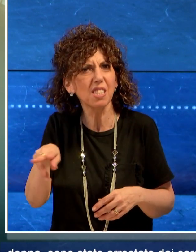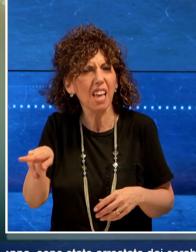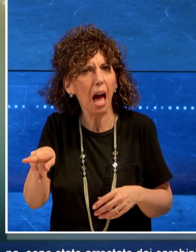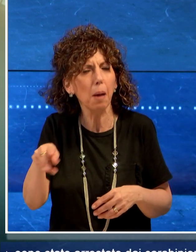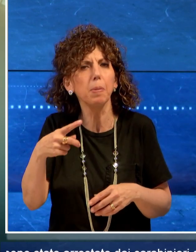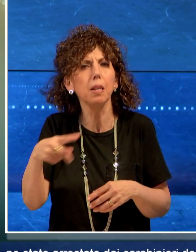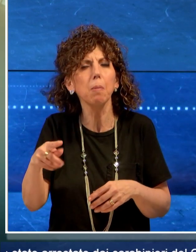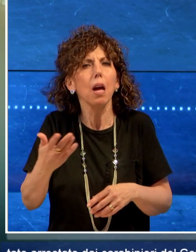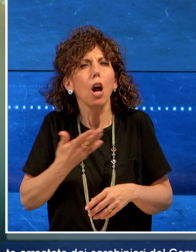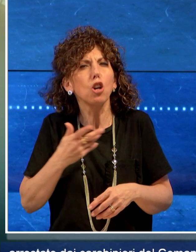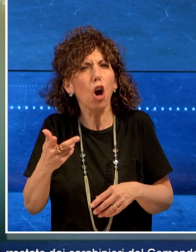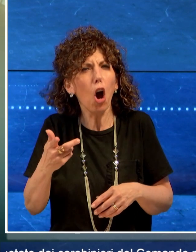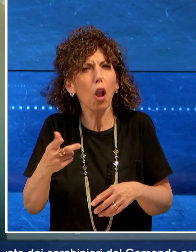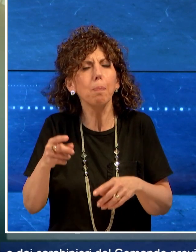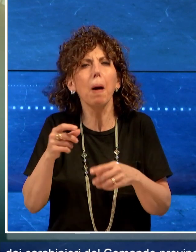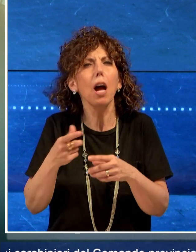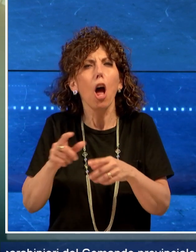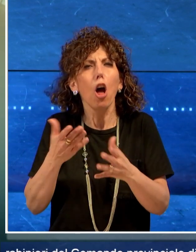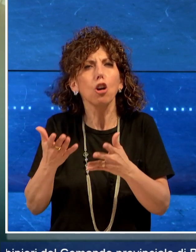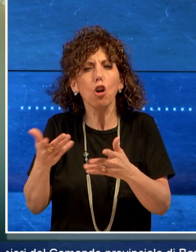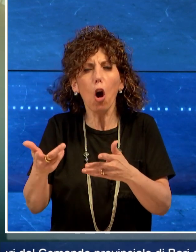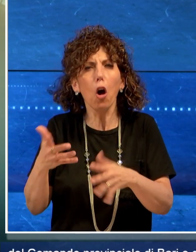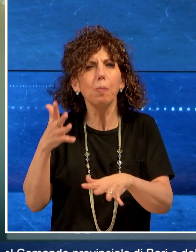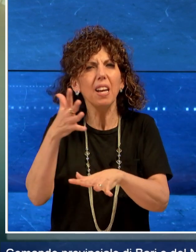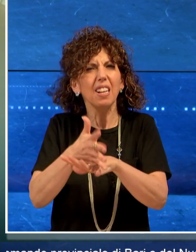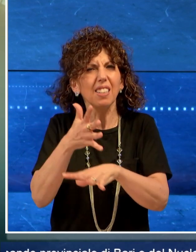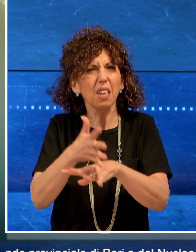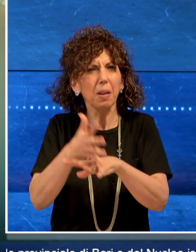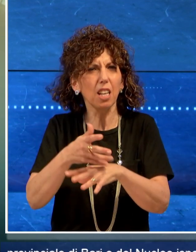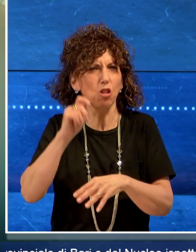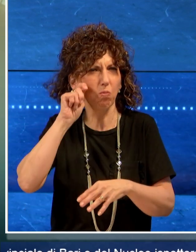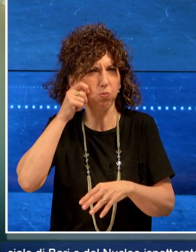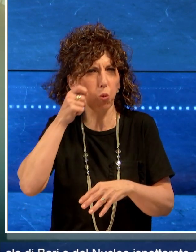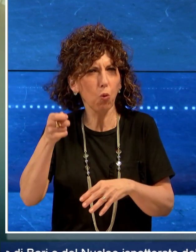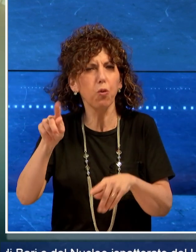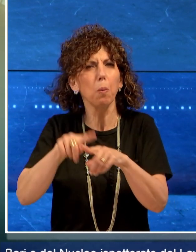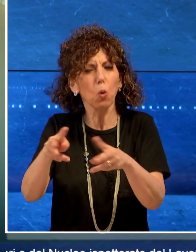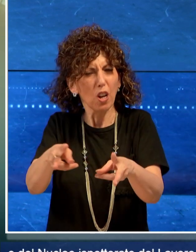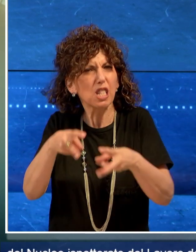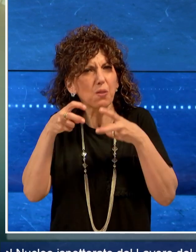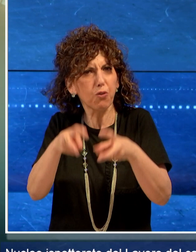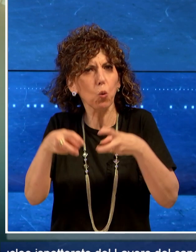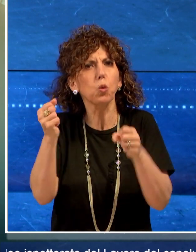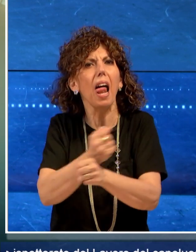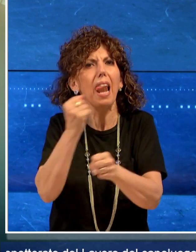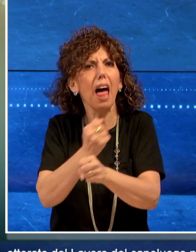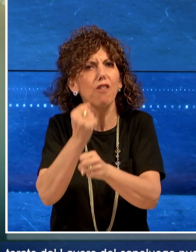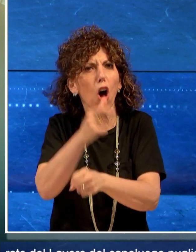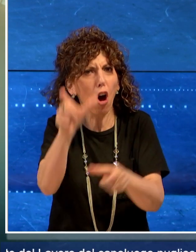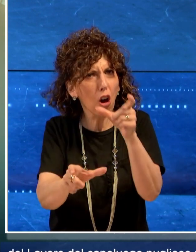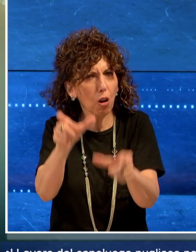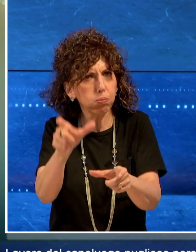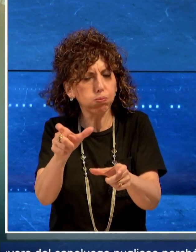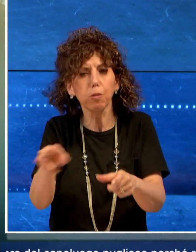del reato di intermediazione illecita e sfruttamento del lavoro. Nei loro